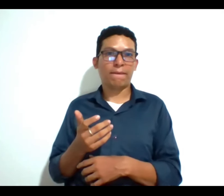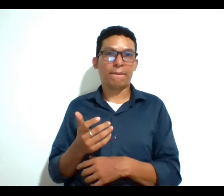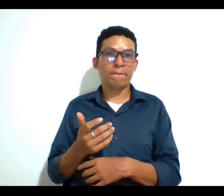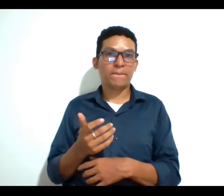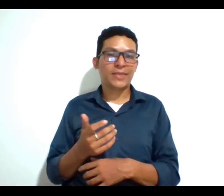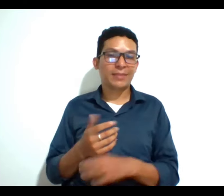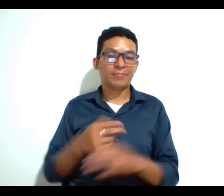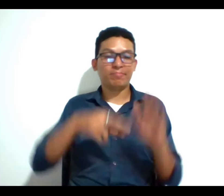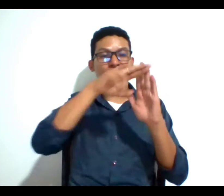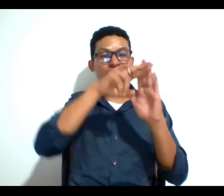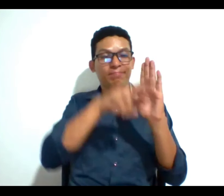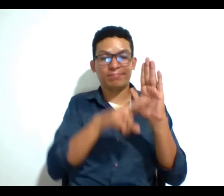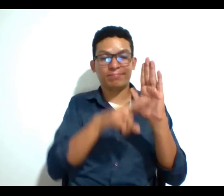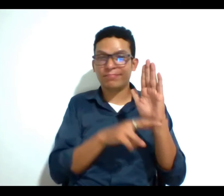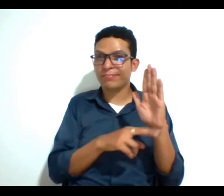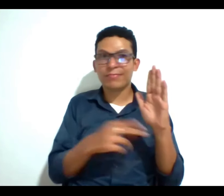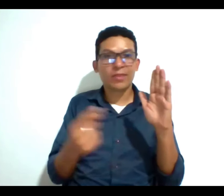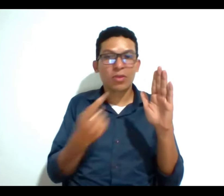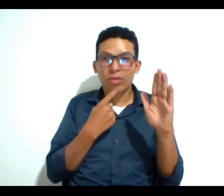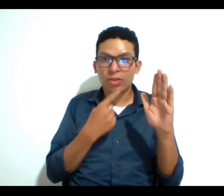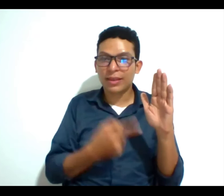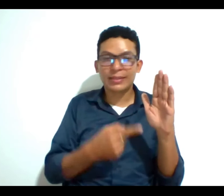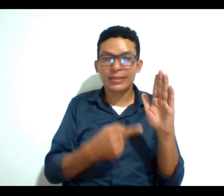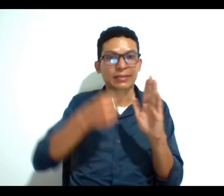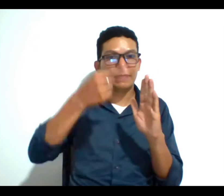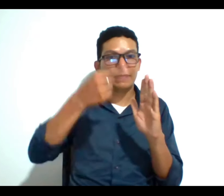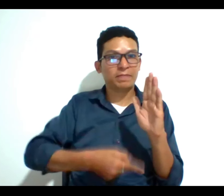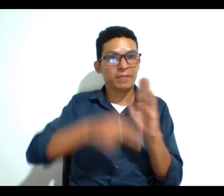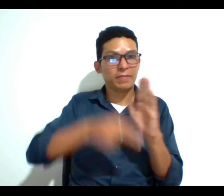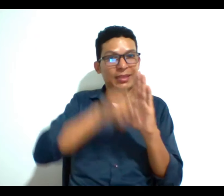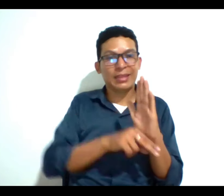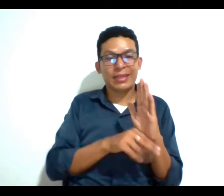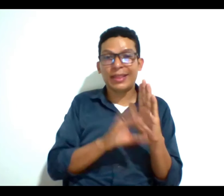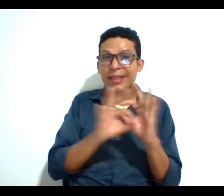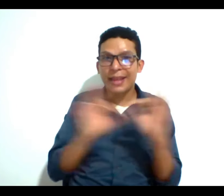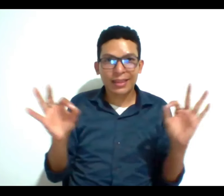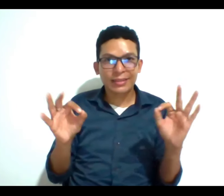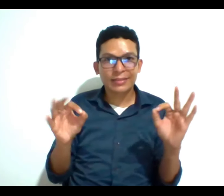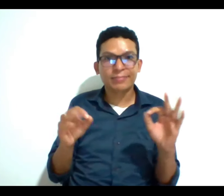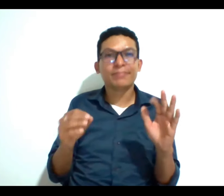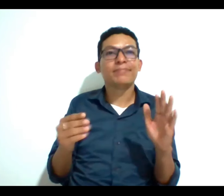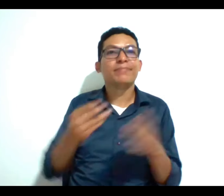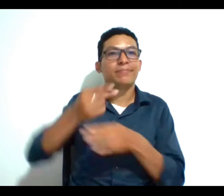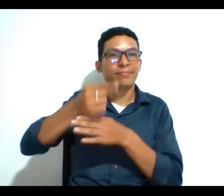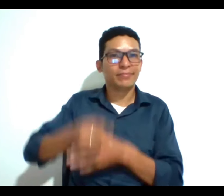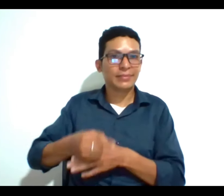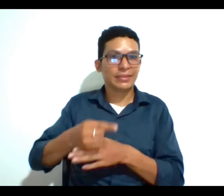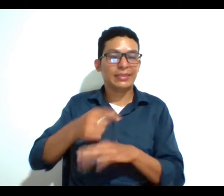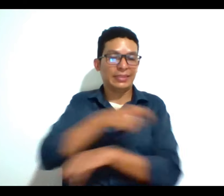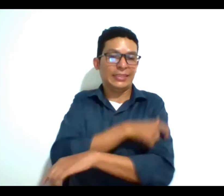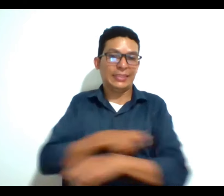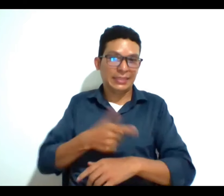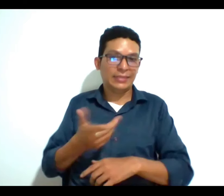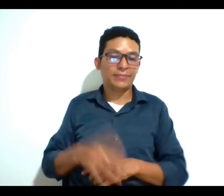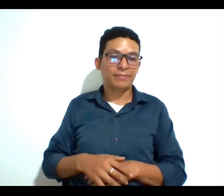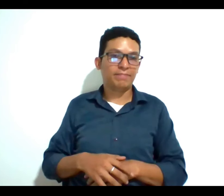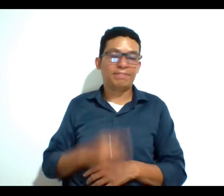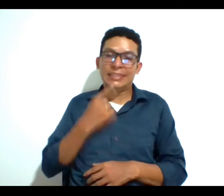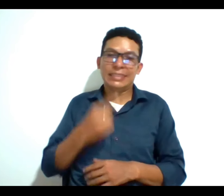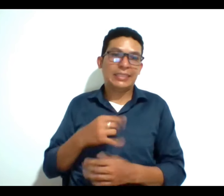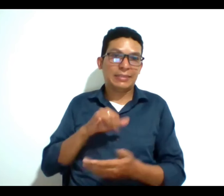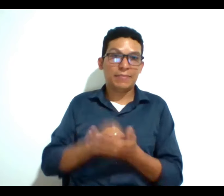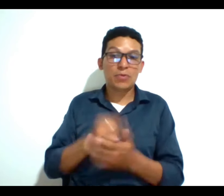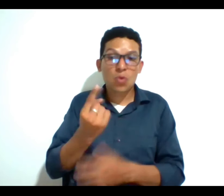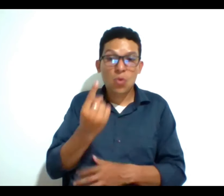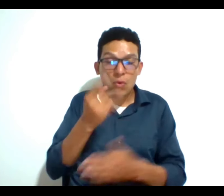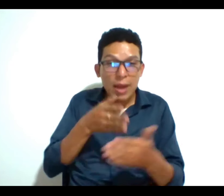requisitos que no están establecidos en la jurisprudencia y se establecen a la hora de llegar al comité entonces solo para decir que no es la única